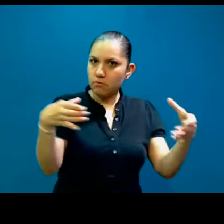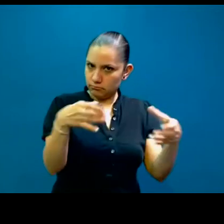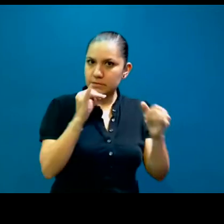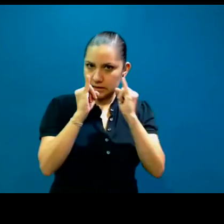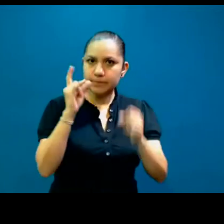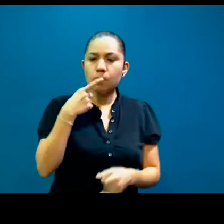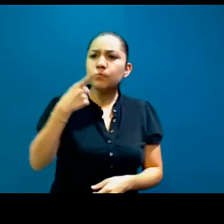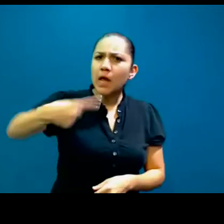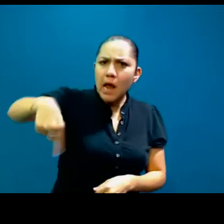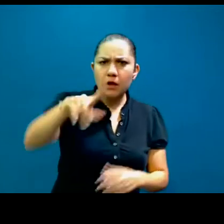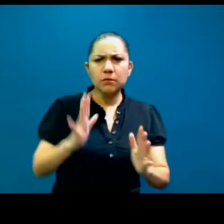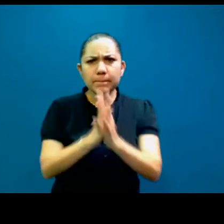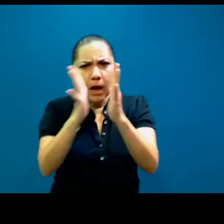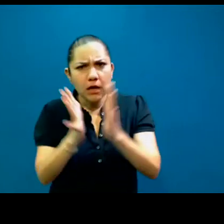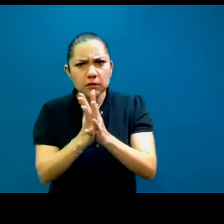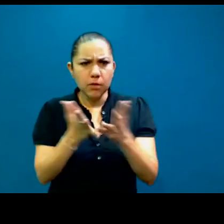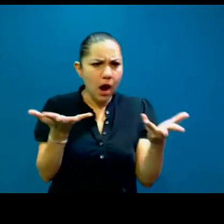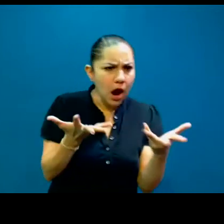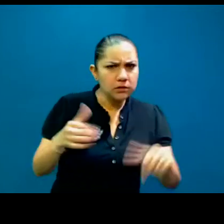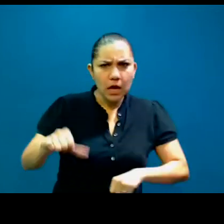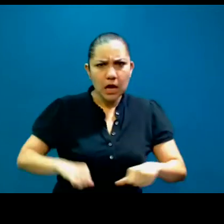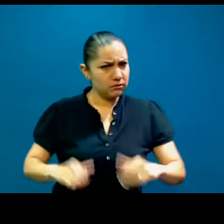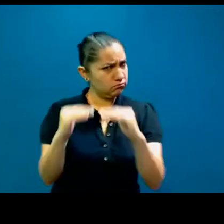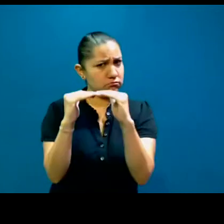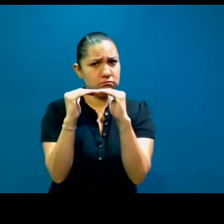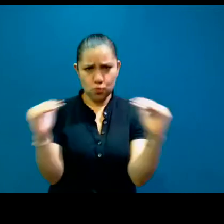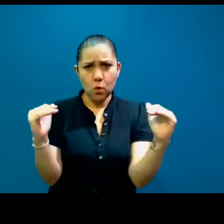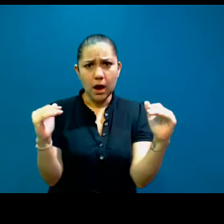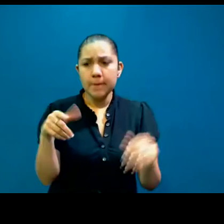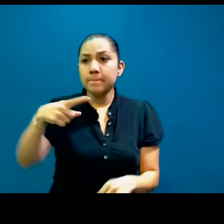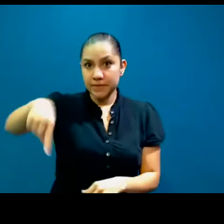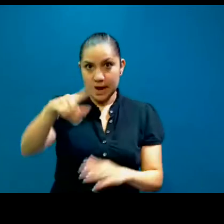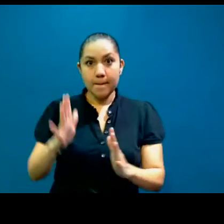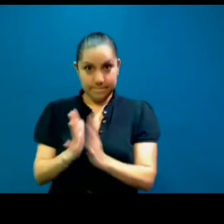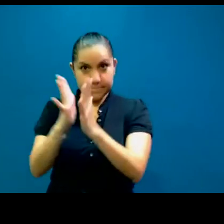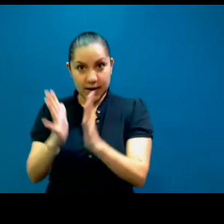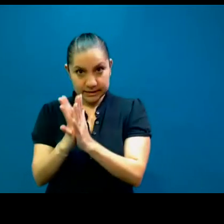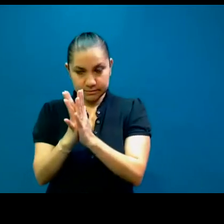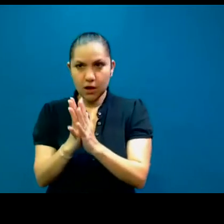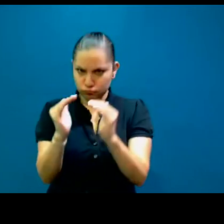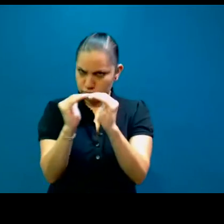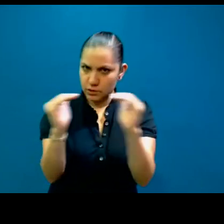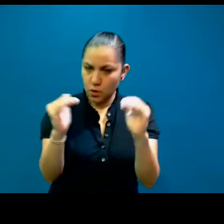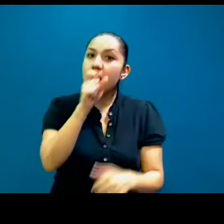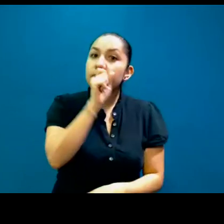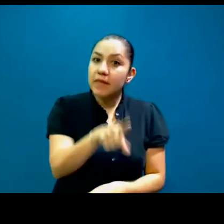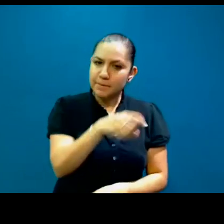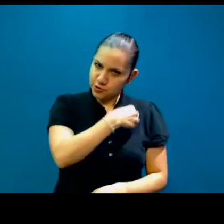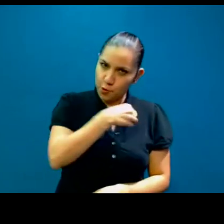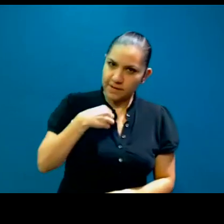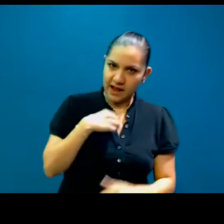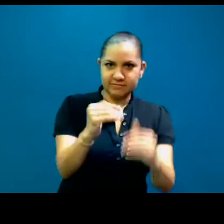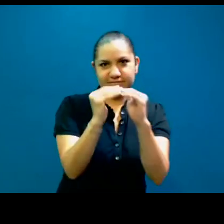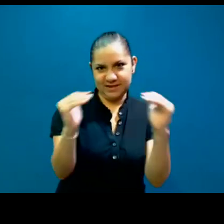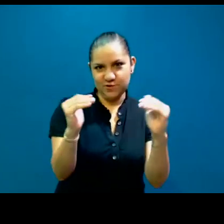a la par, tienen, es equitativo en cuanto participación, derecho de participación, pero también es equitativo en cuanto a